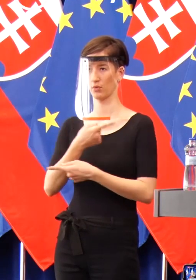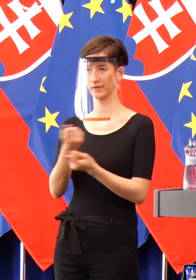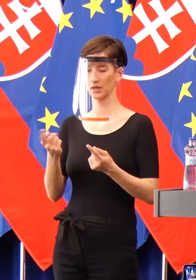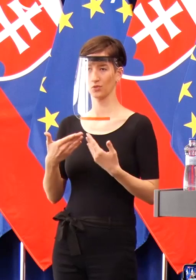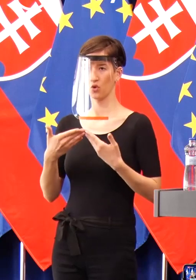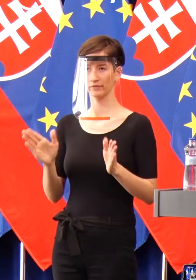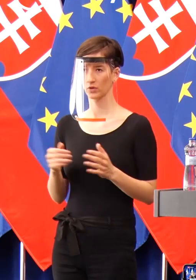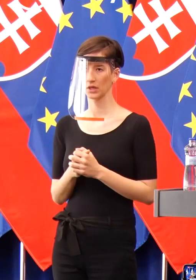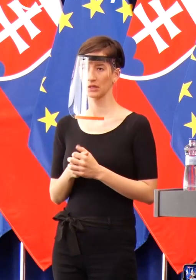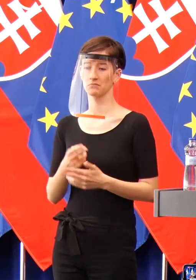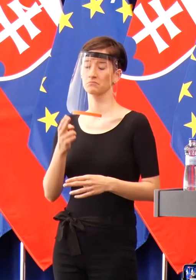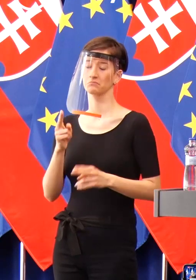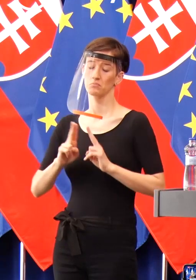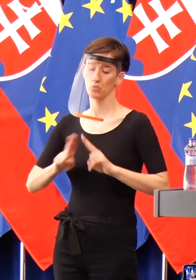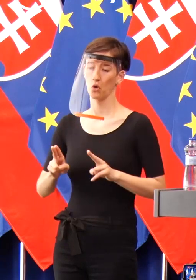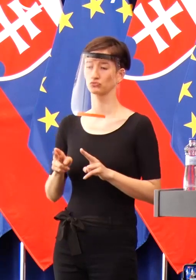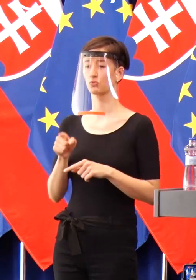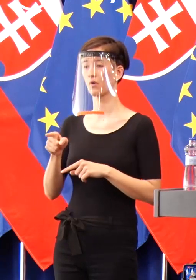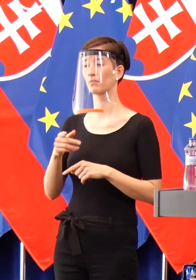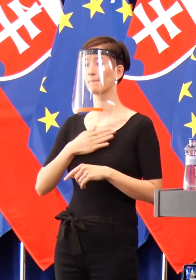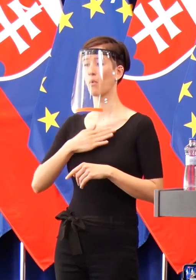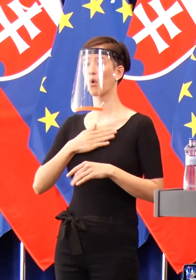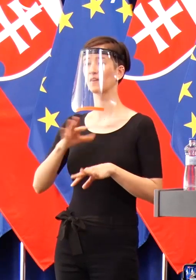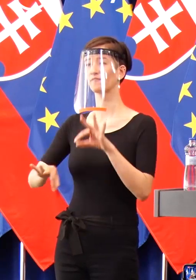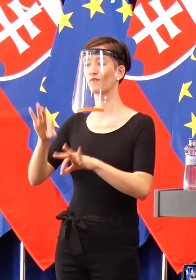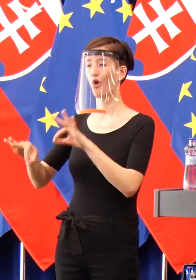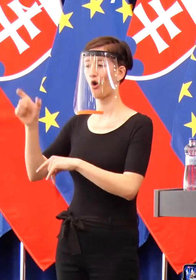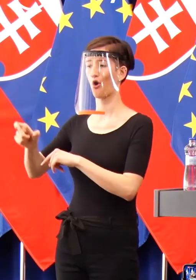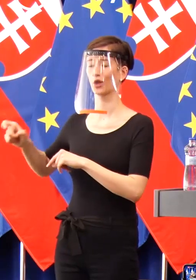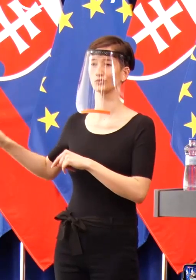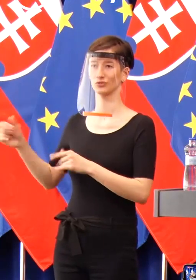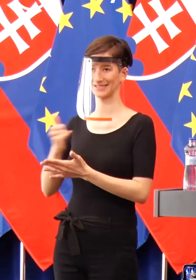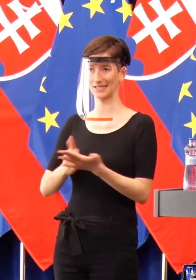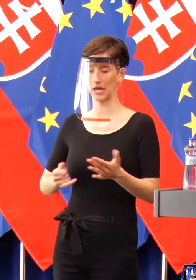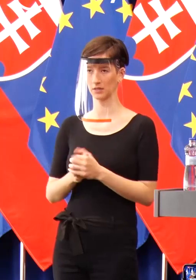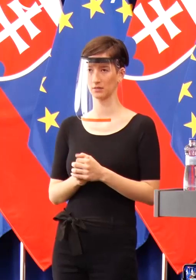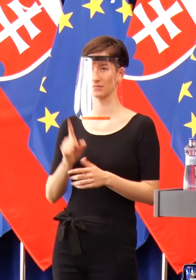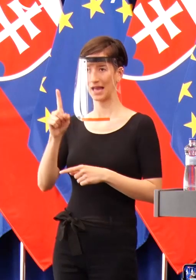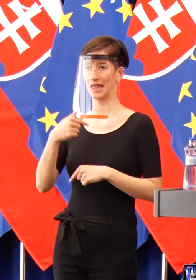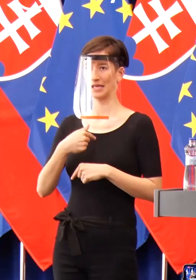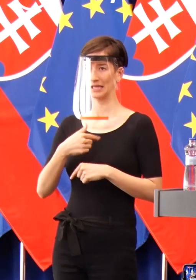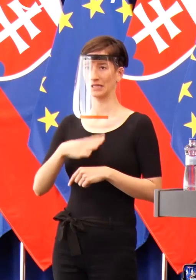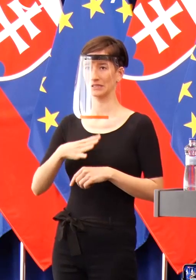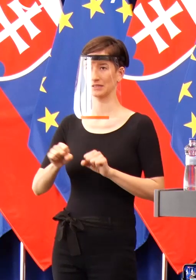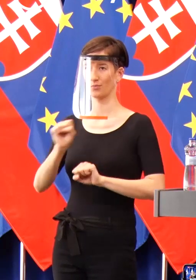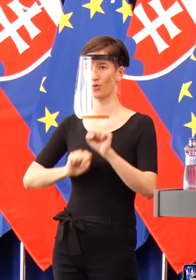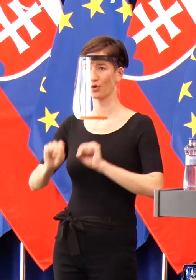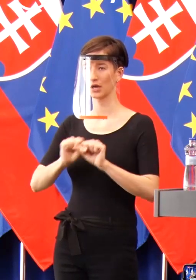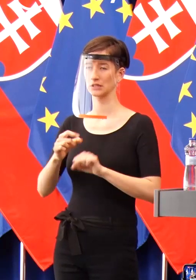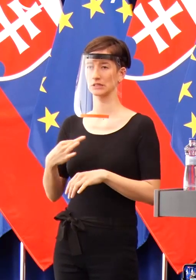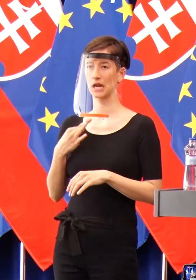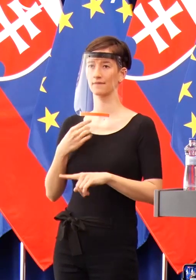aj keď strátim posledného voliča, mojou absolútnou prioritou bude ochrana zdravia a života ľudí.